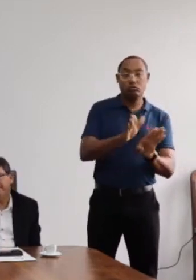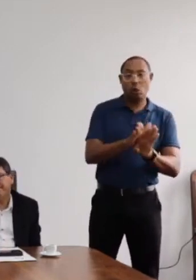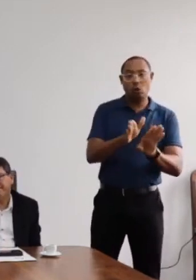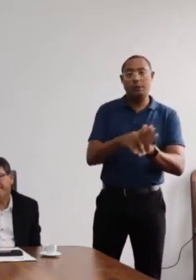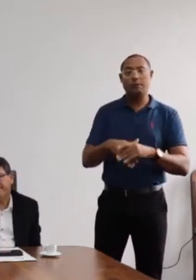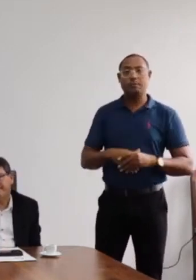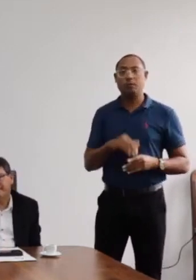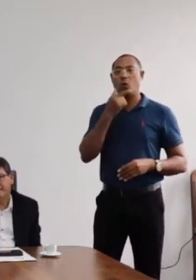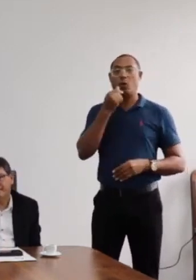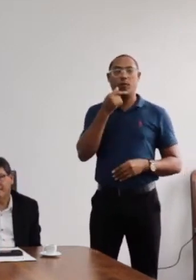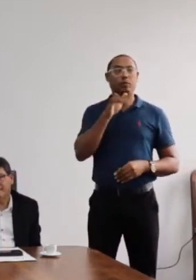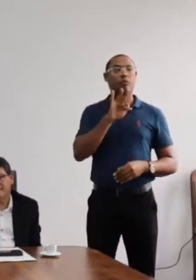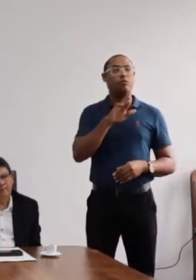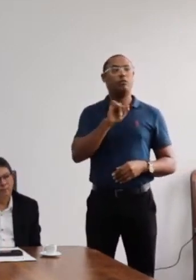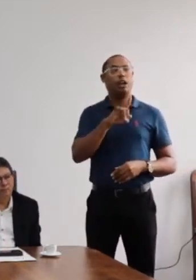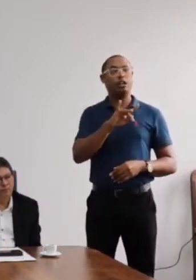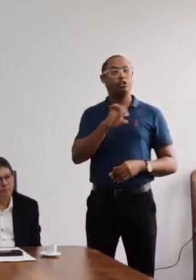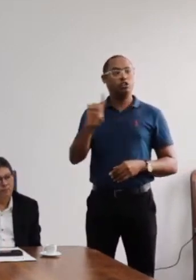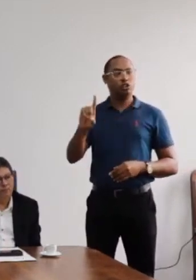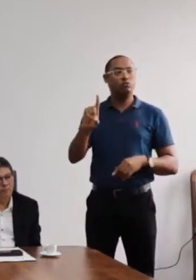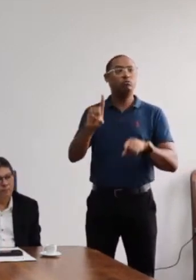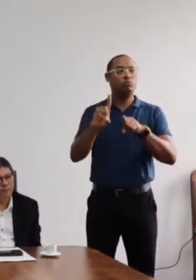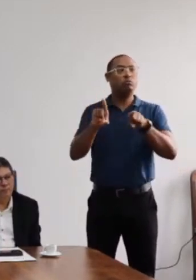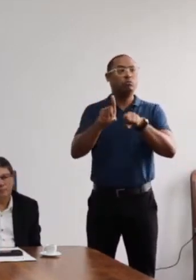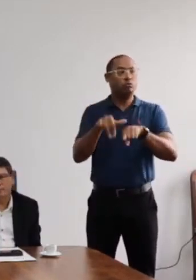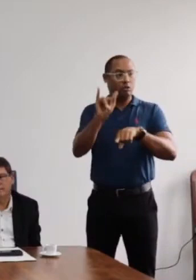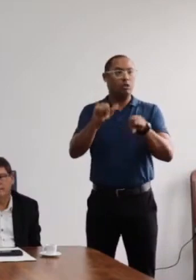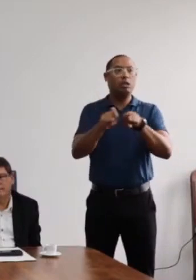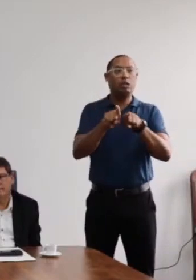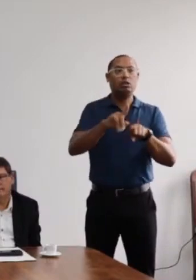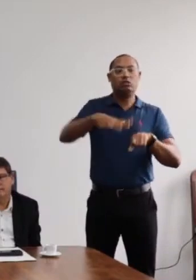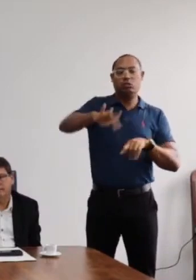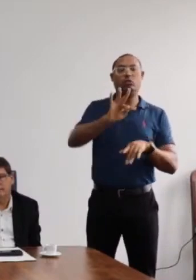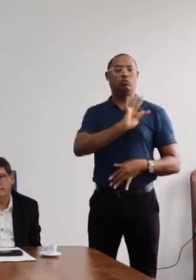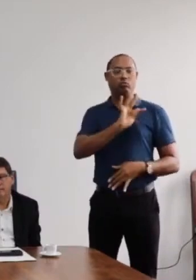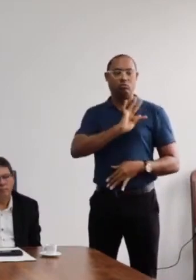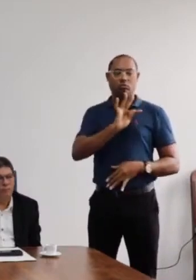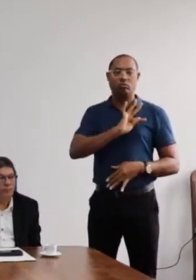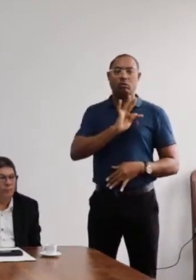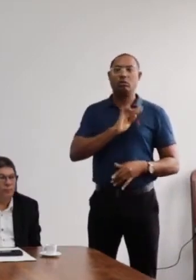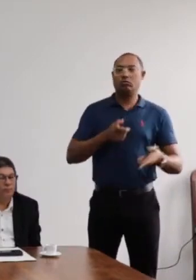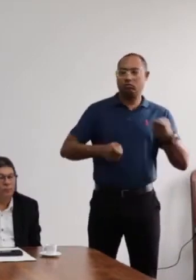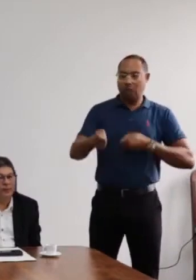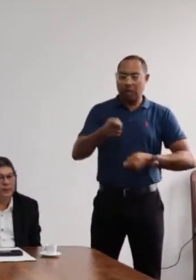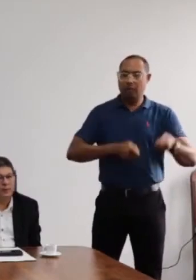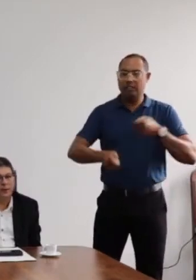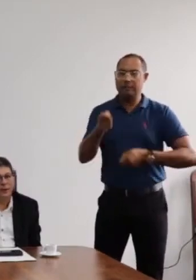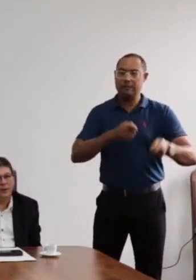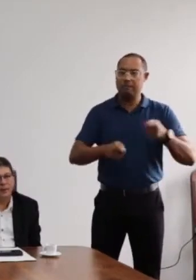Frederico Gomes, representante dos Servidores Técnicos Administrativos,